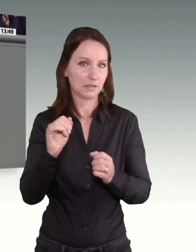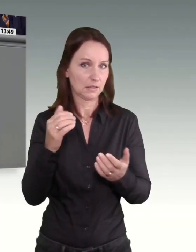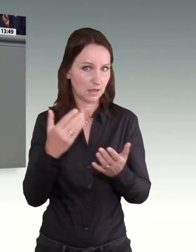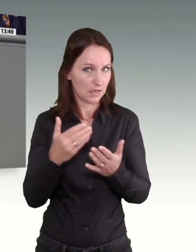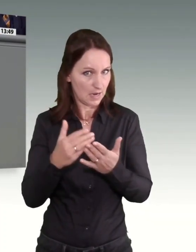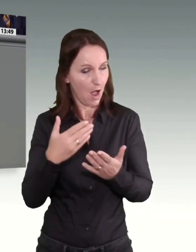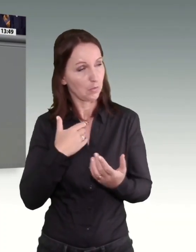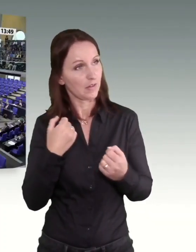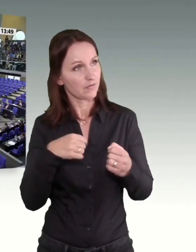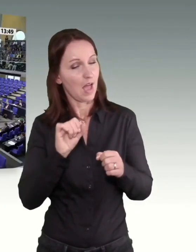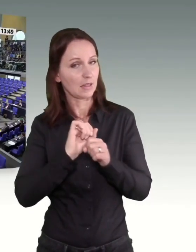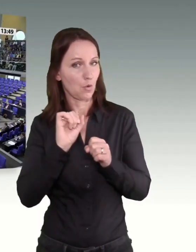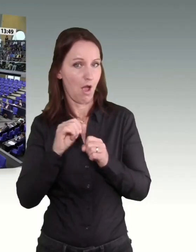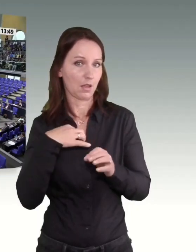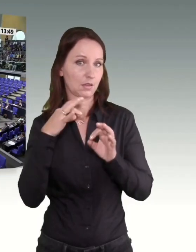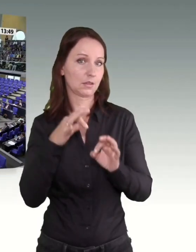Demokraten.